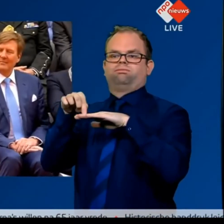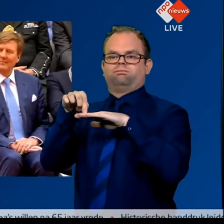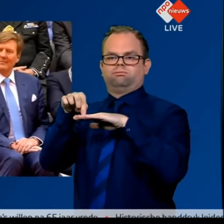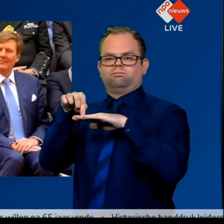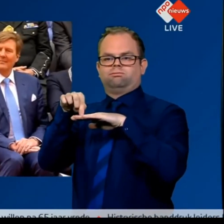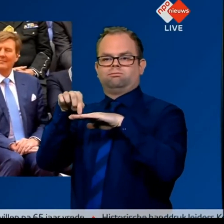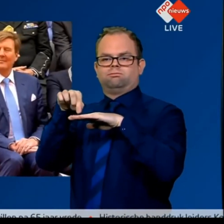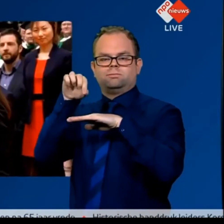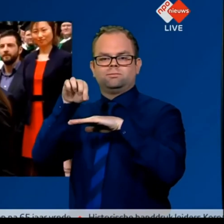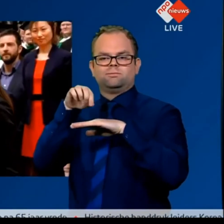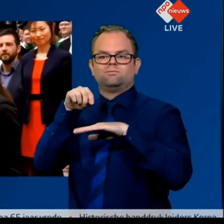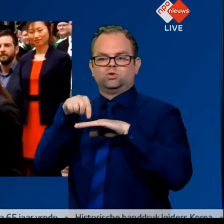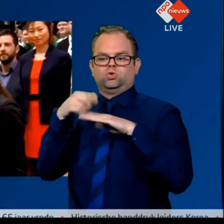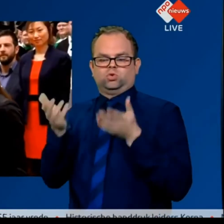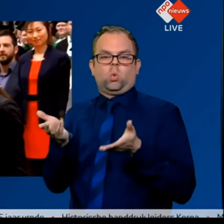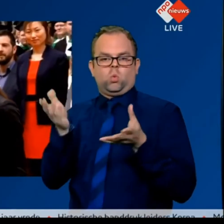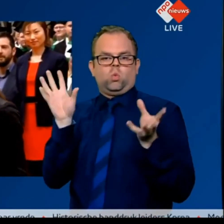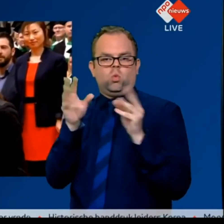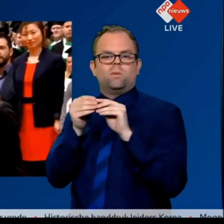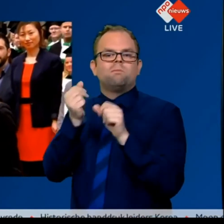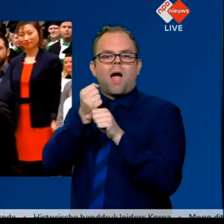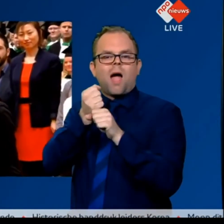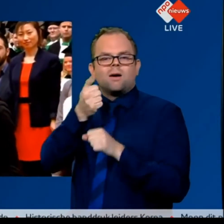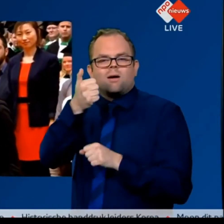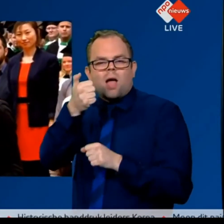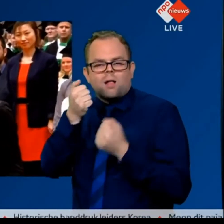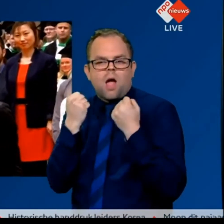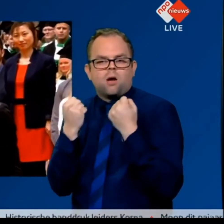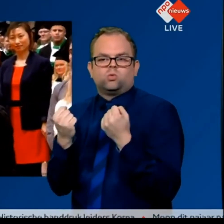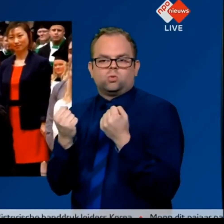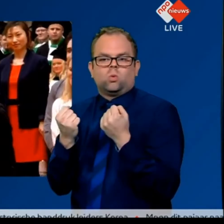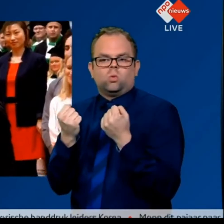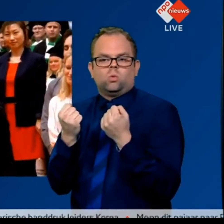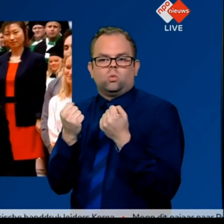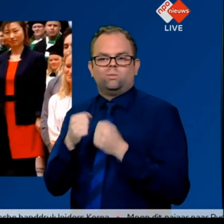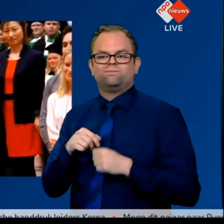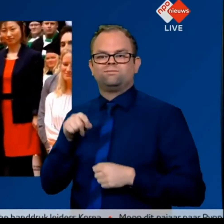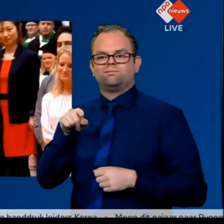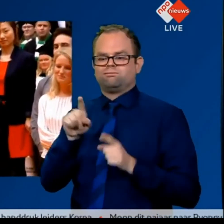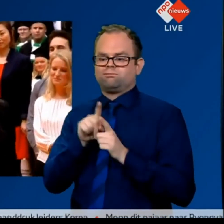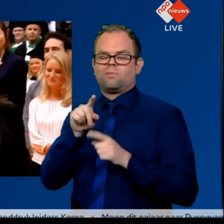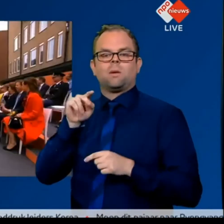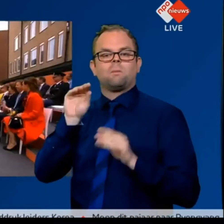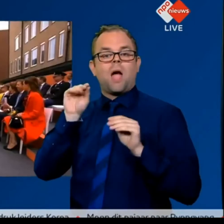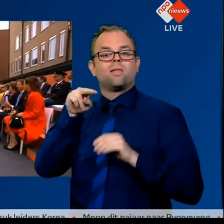nano-weggetjes. Dus nu maar hopen dat we binnenkort geen nanofiles hebben.